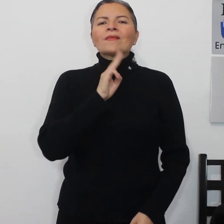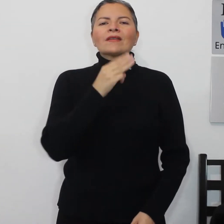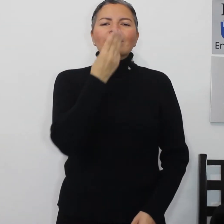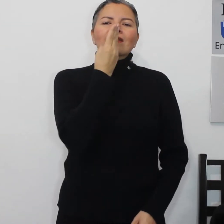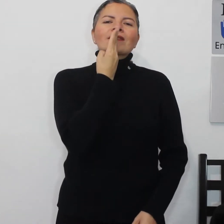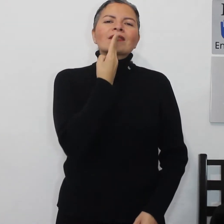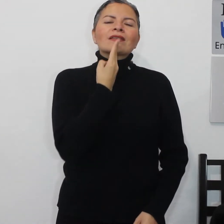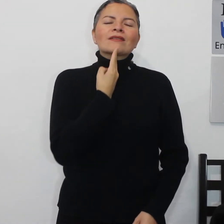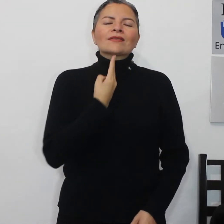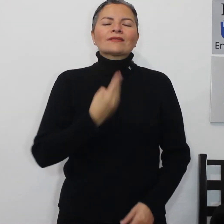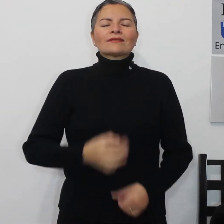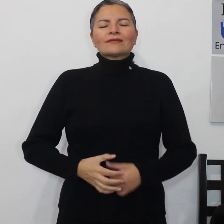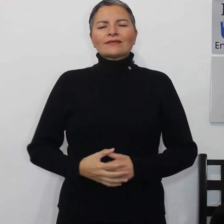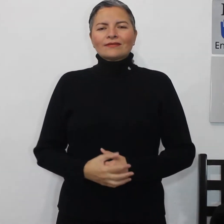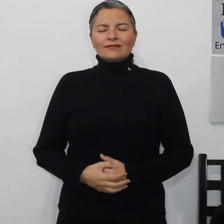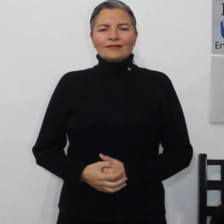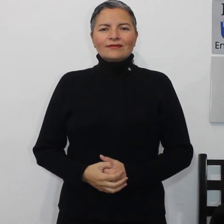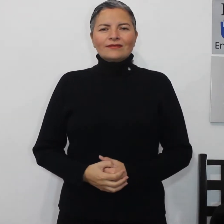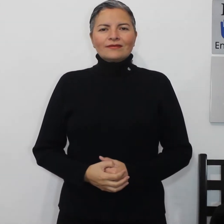guayaba,